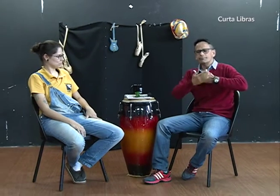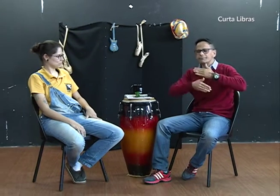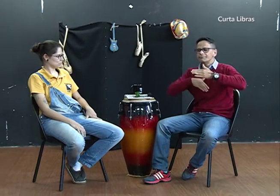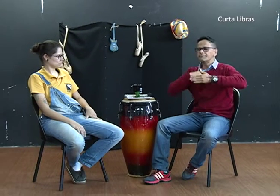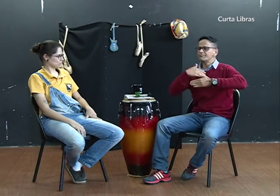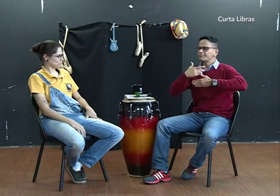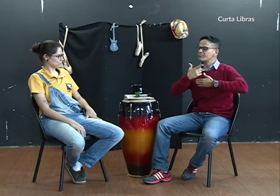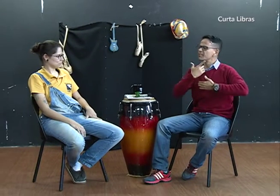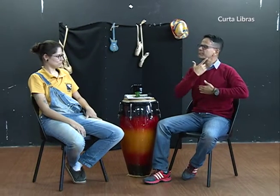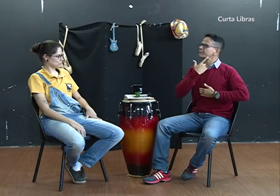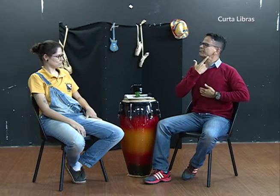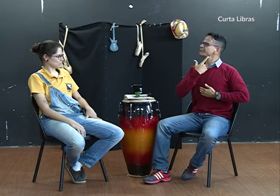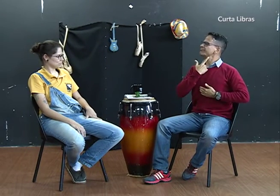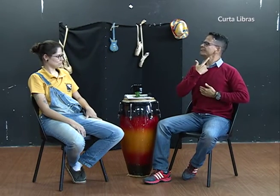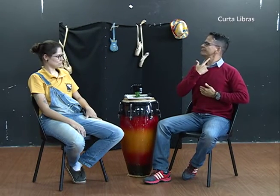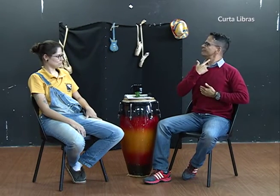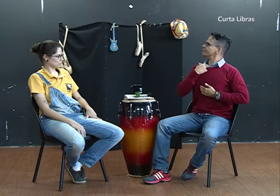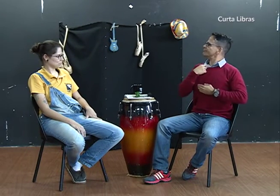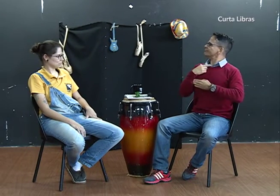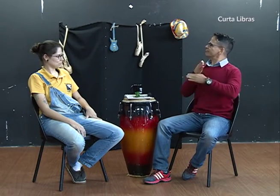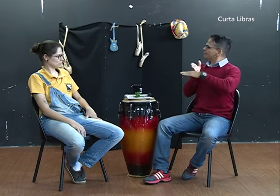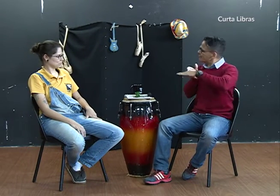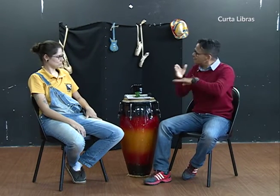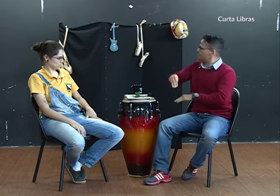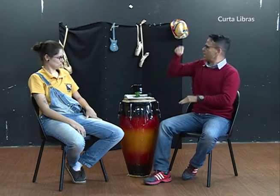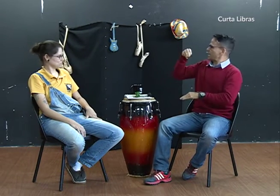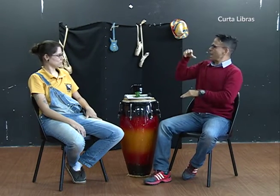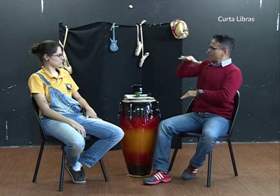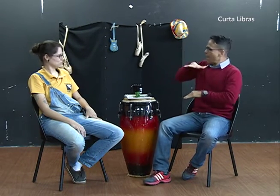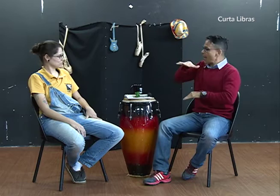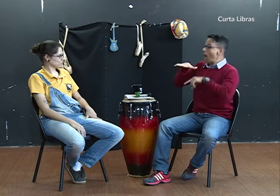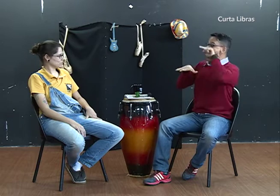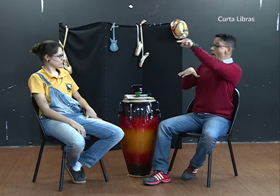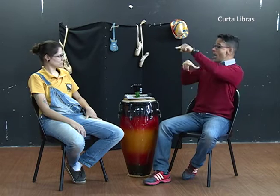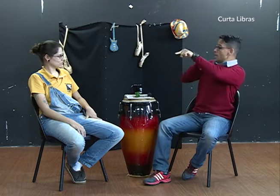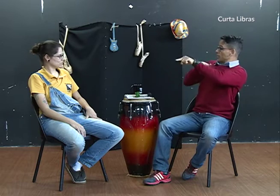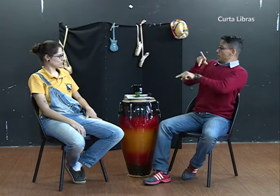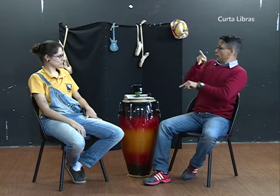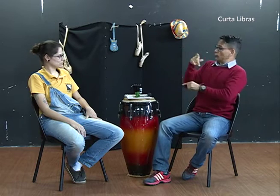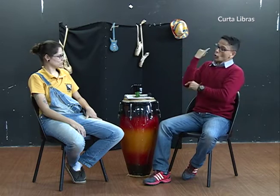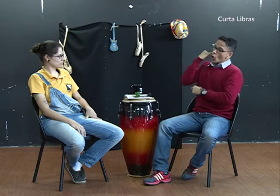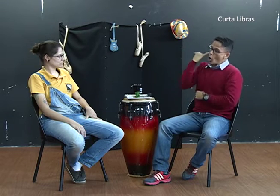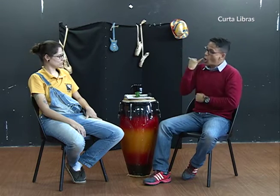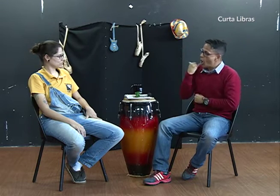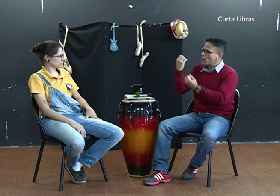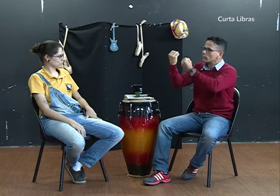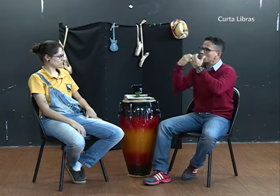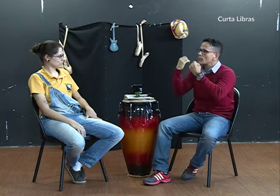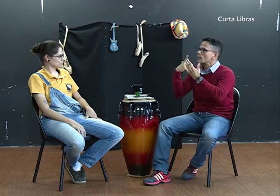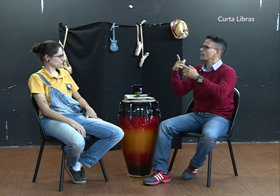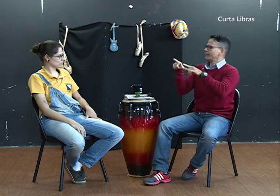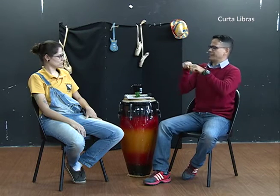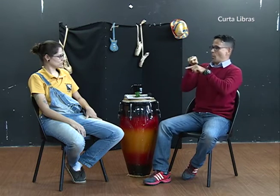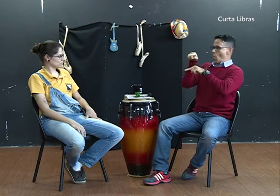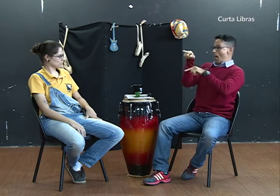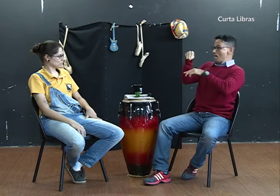A professora Lodenir me ensinou muito, mas não foi somente ela. No Letras Libras, também havia uma